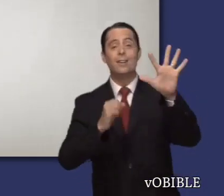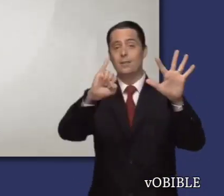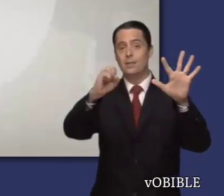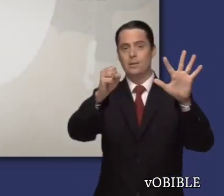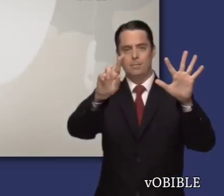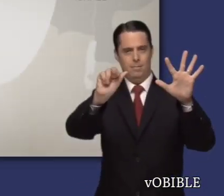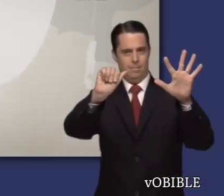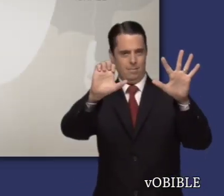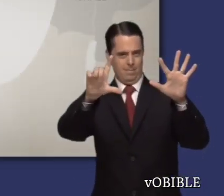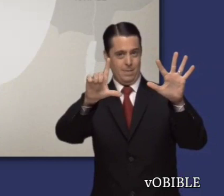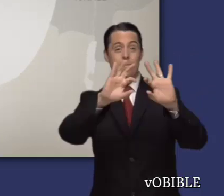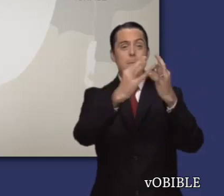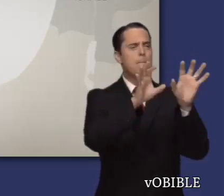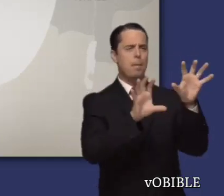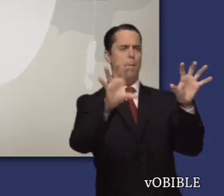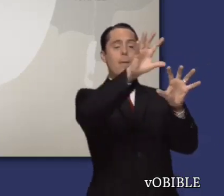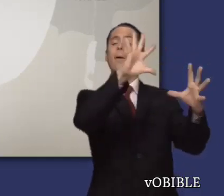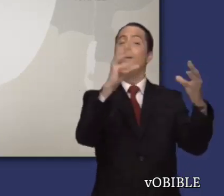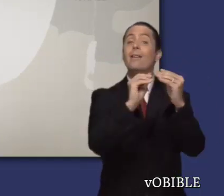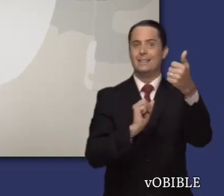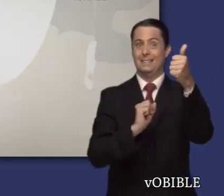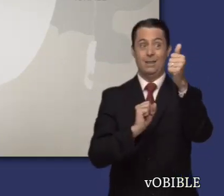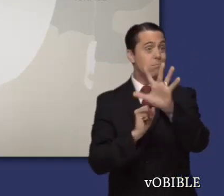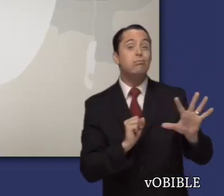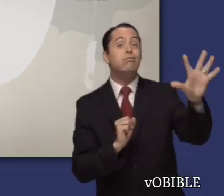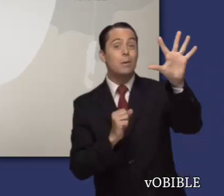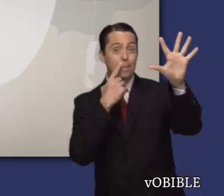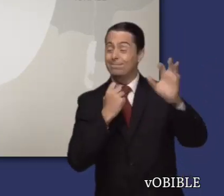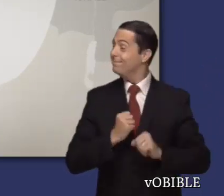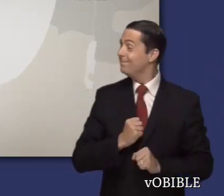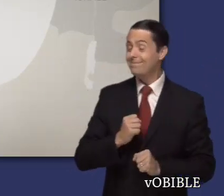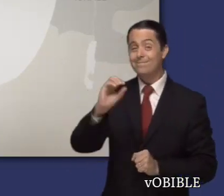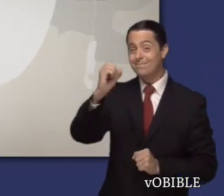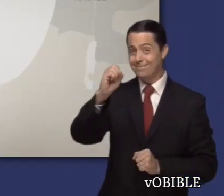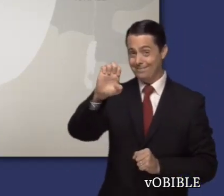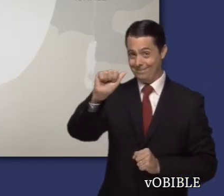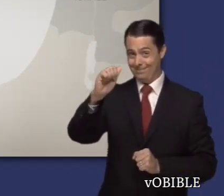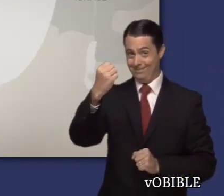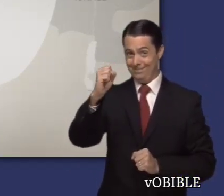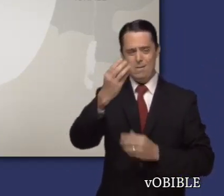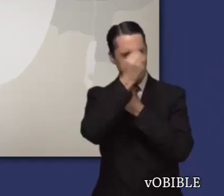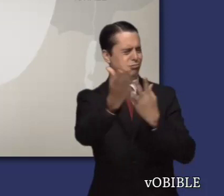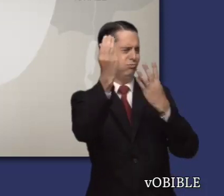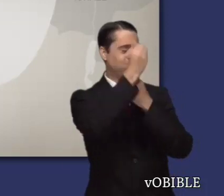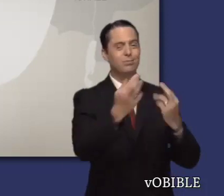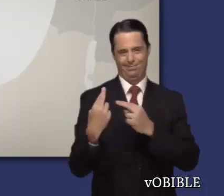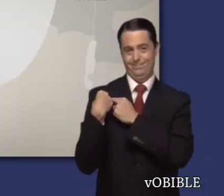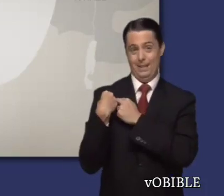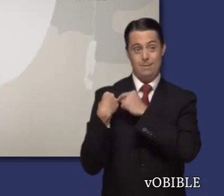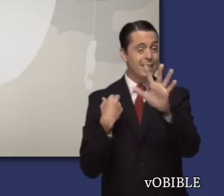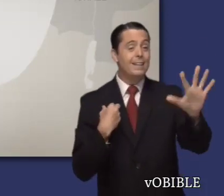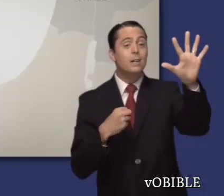Oseas fue profeta en el reino de diez tribus de Israel, y sus profecías fueron principalmente para esa nación.